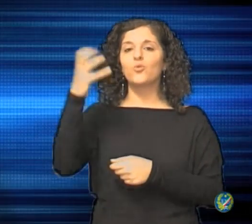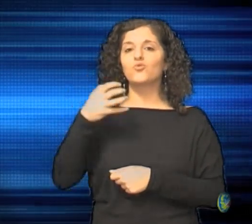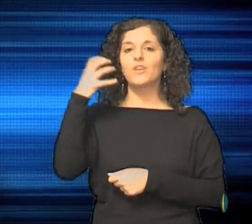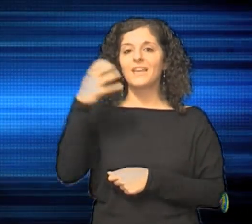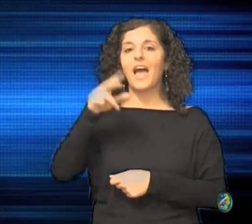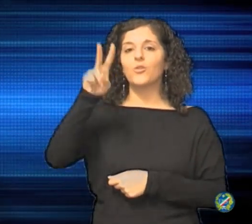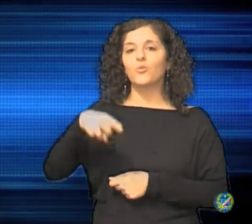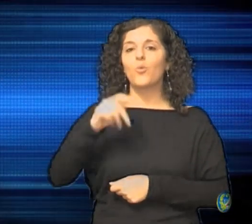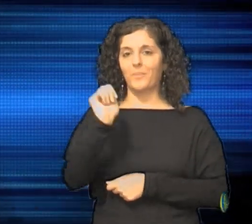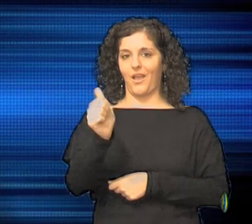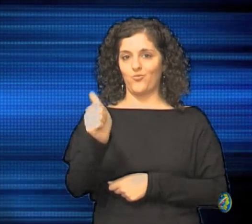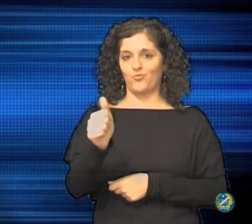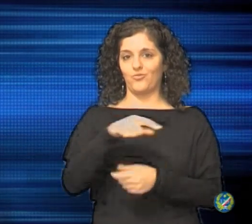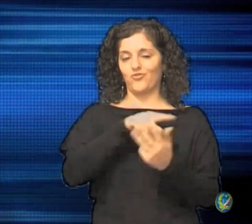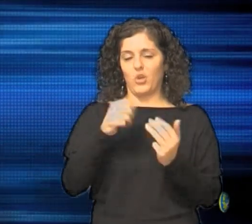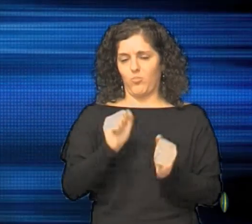2011,